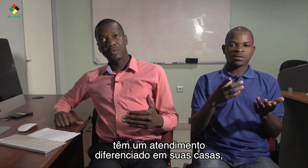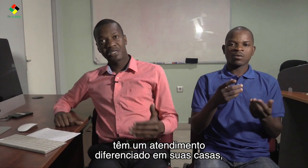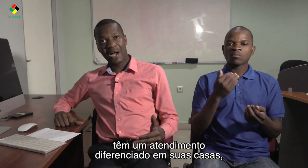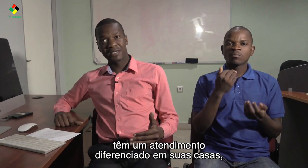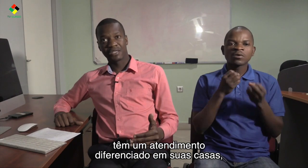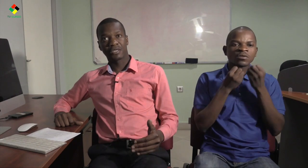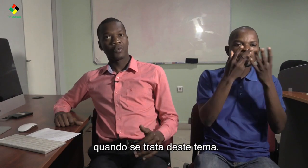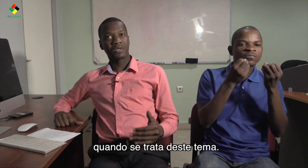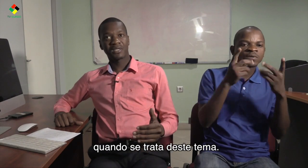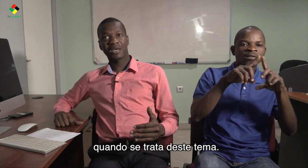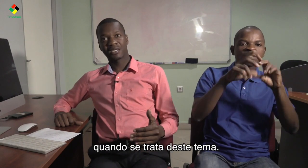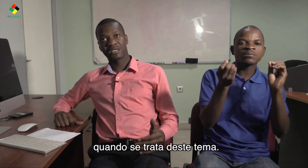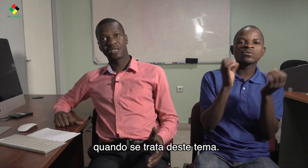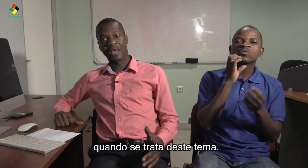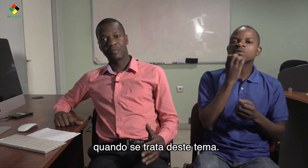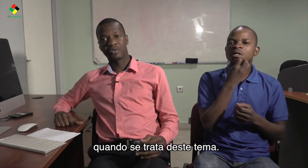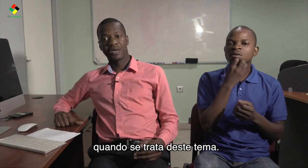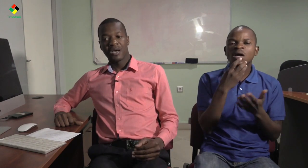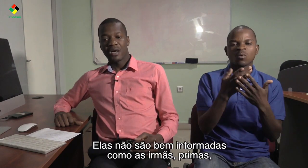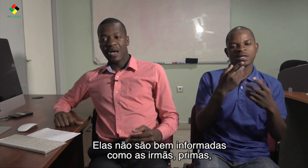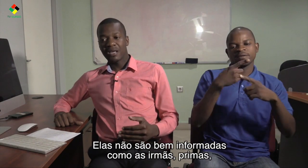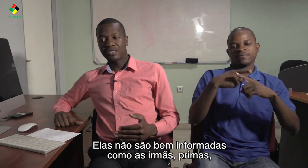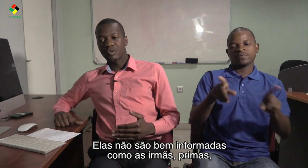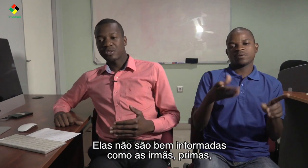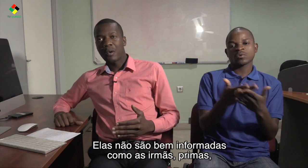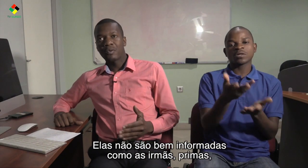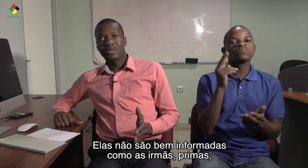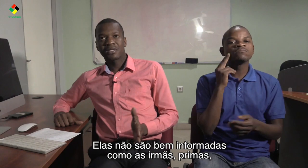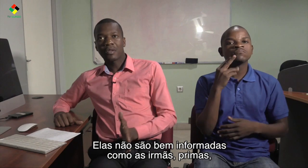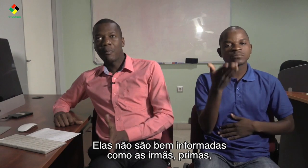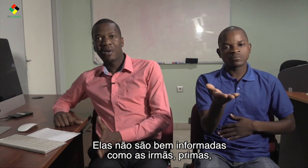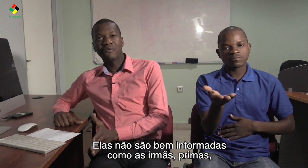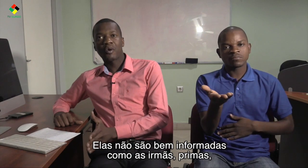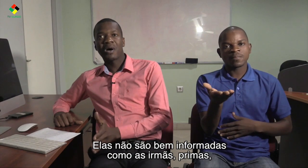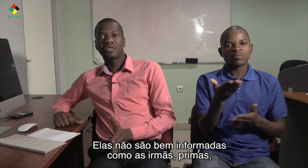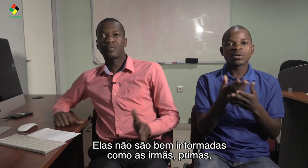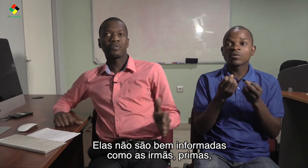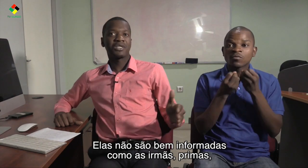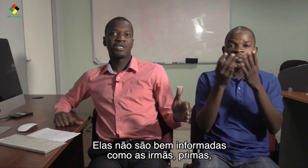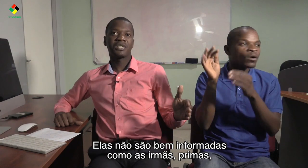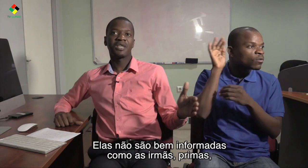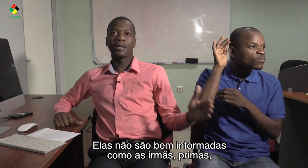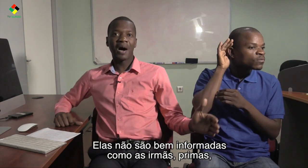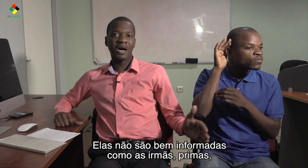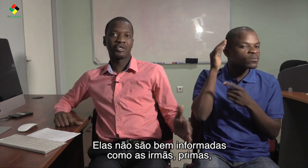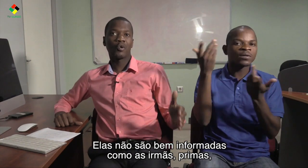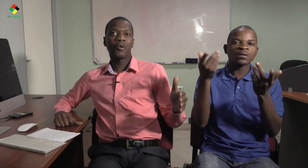os casos quando se trata deste tema. Elas não são tão bem informadas quanto as irmãs ou